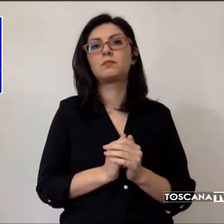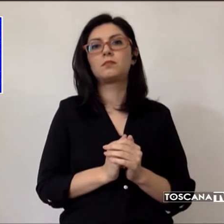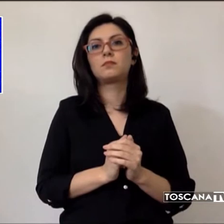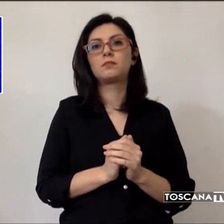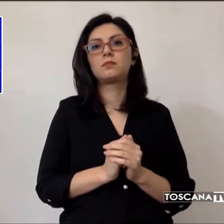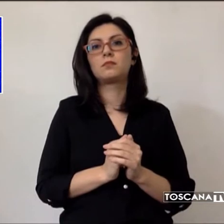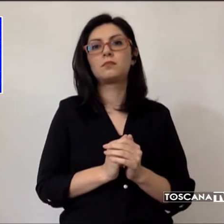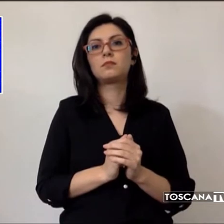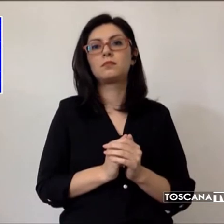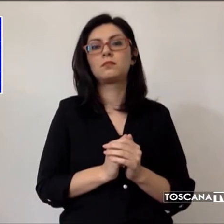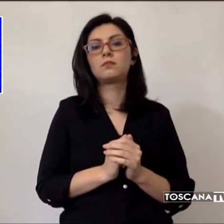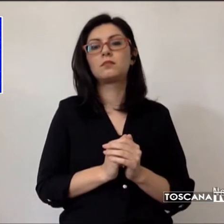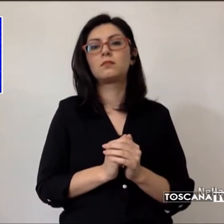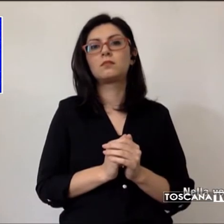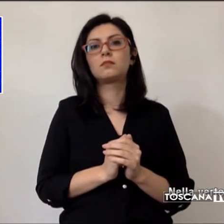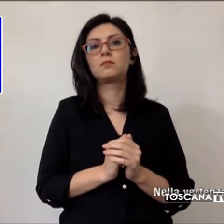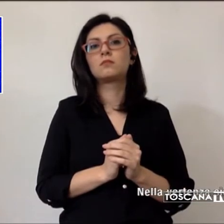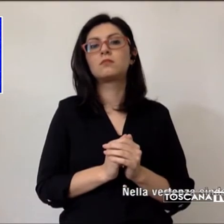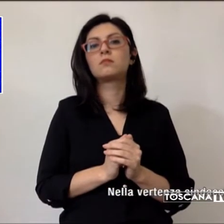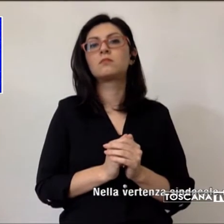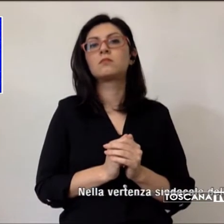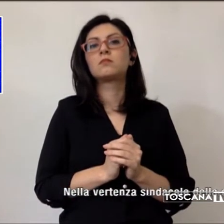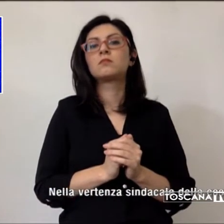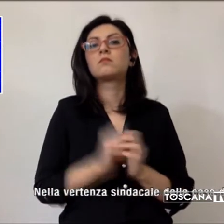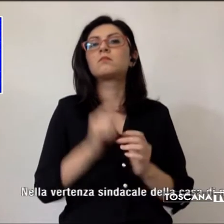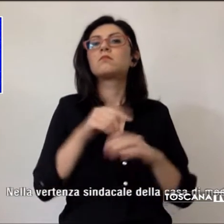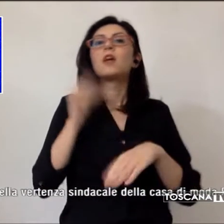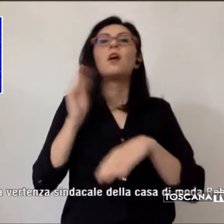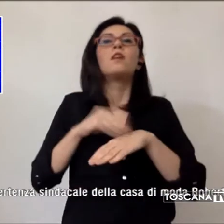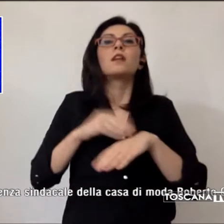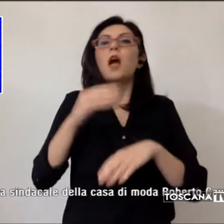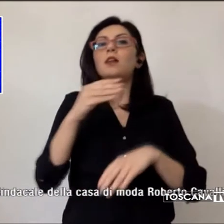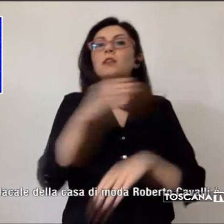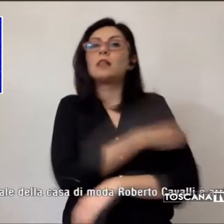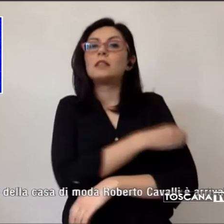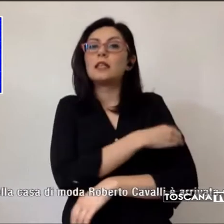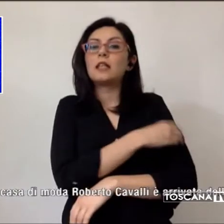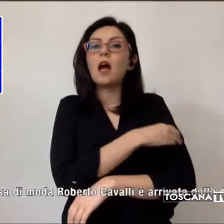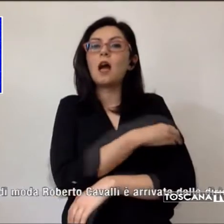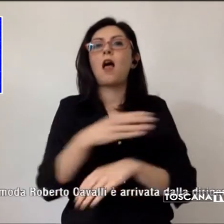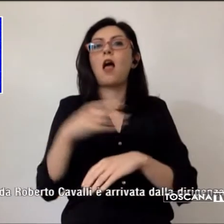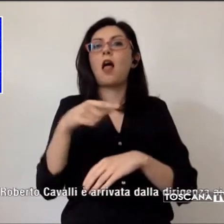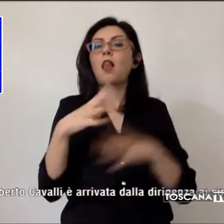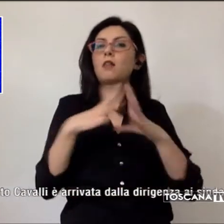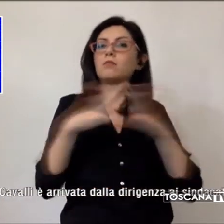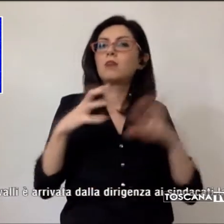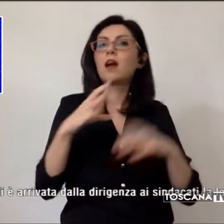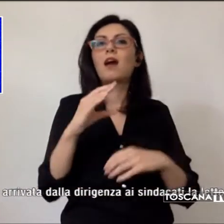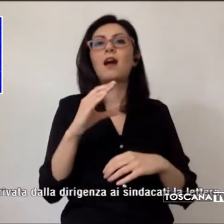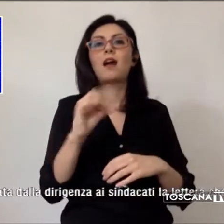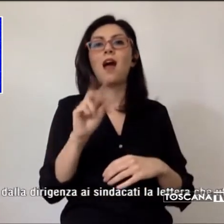Nella vertenza sindacale della Casa di Moda Roberto Cavalli è arrivata dalla